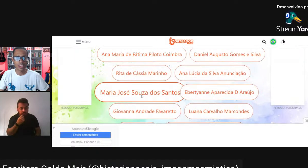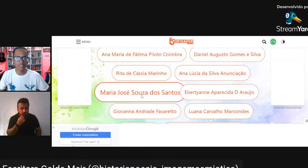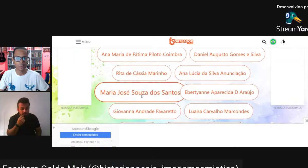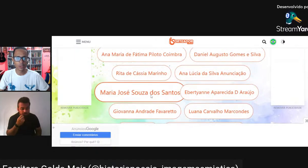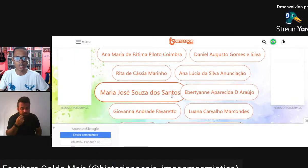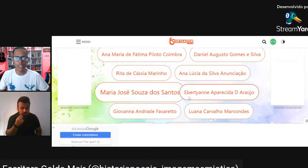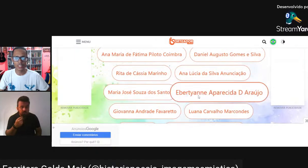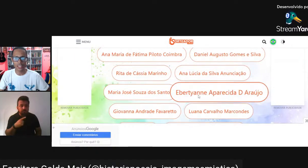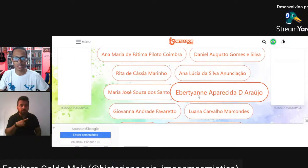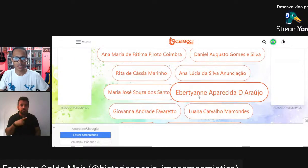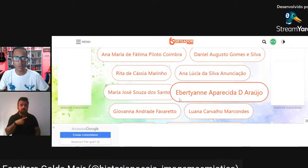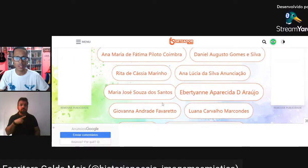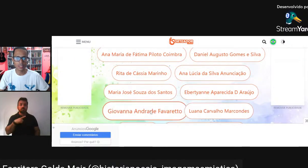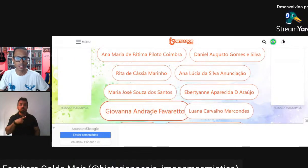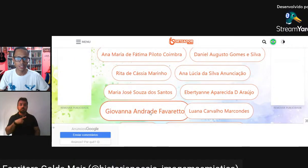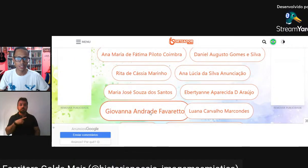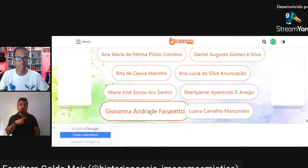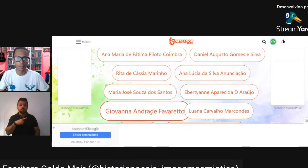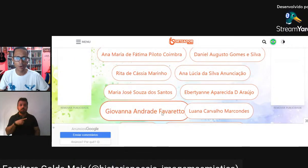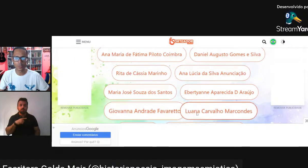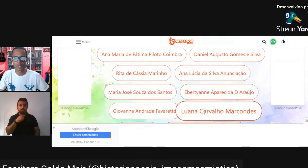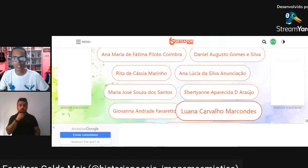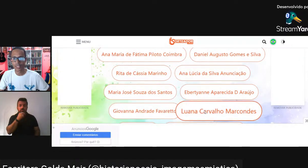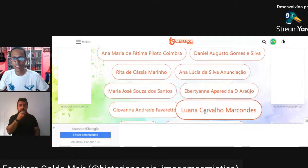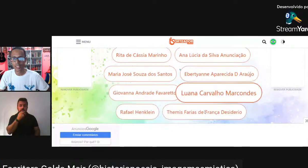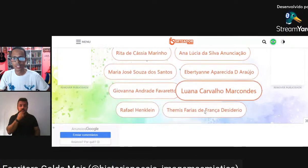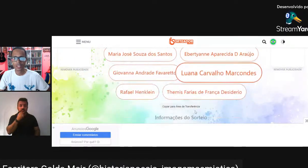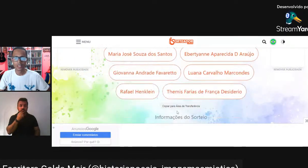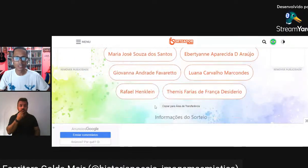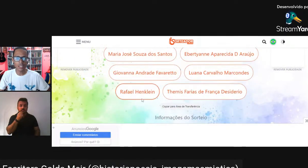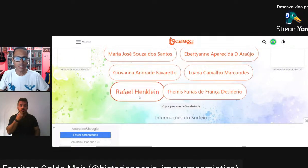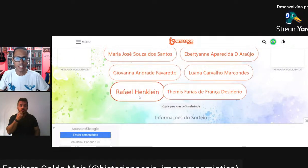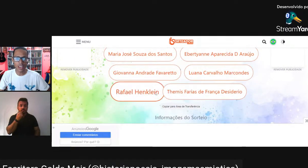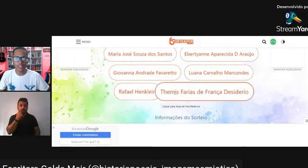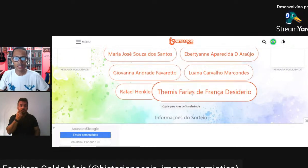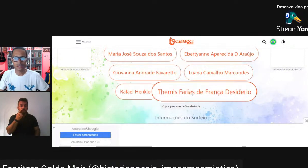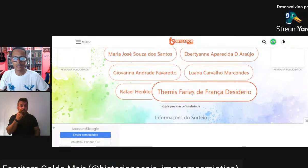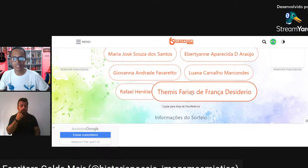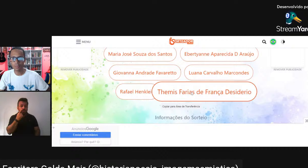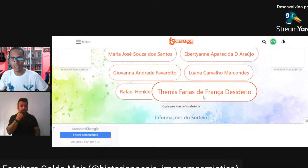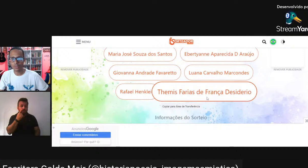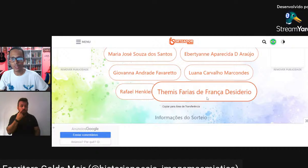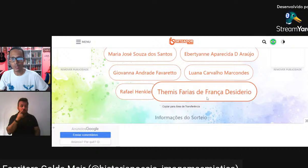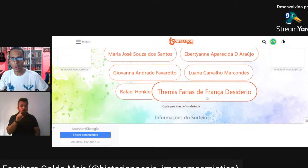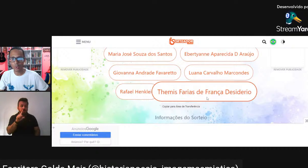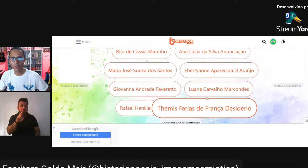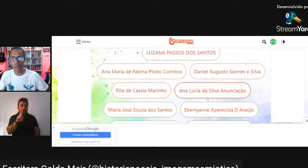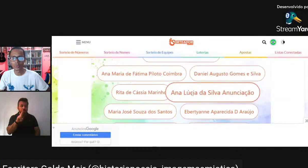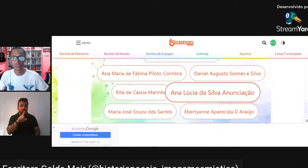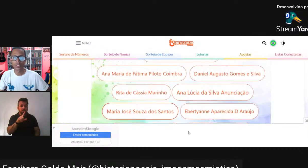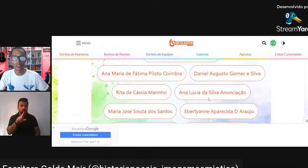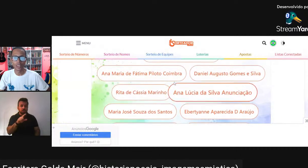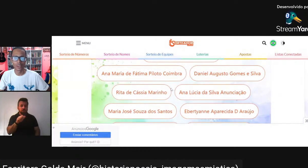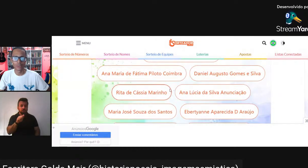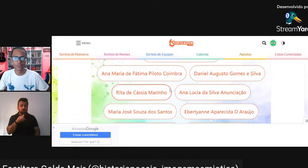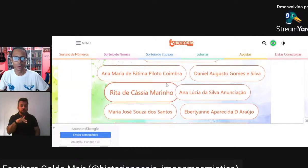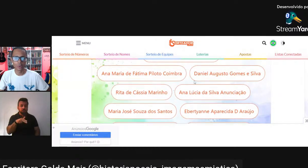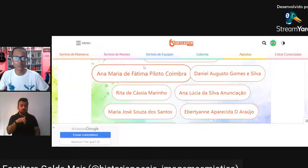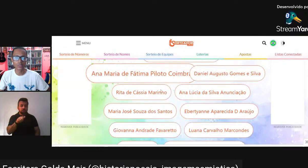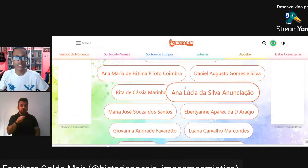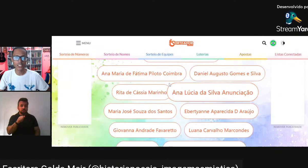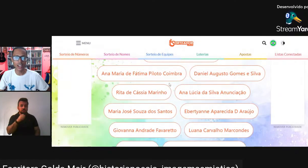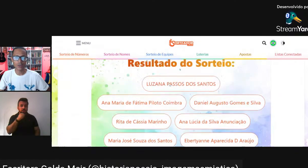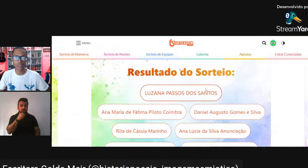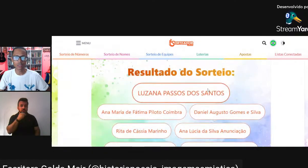Lúcia E assim por diante Nessa sequência Tá bom? Se ninguém Se manifestou Eu